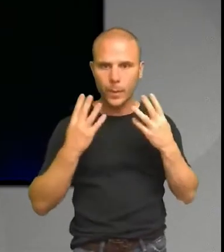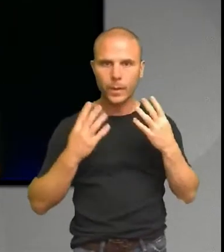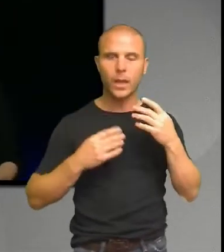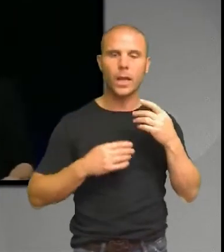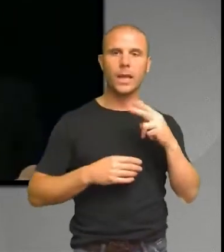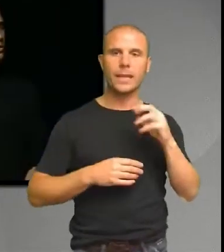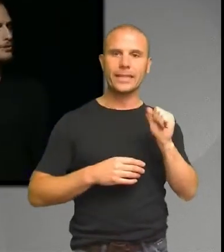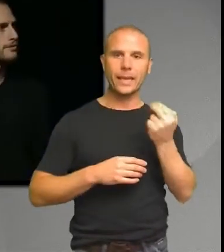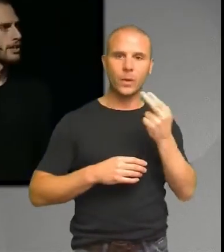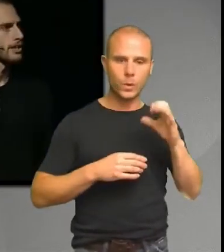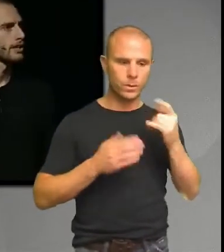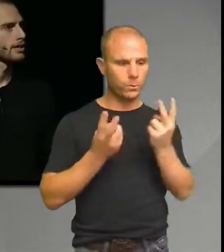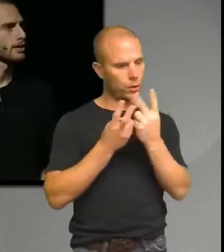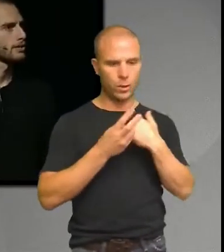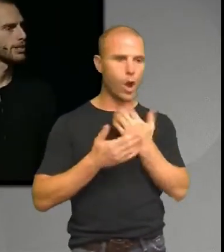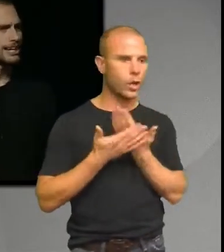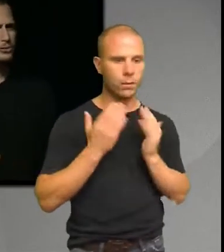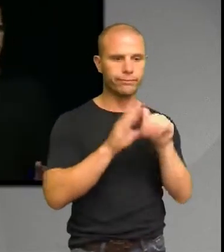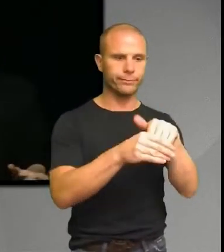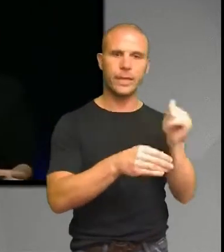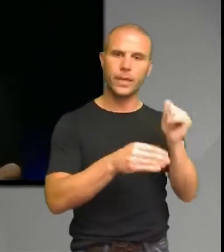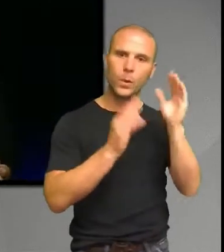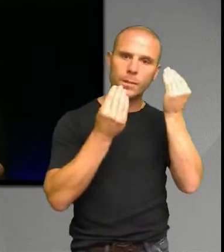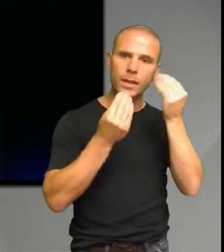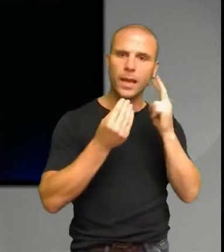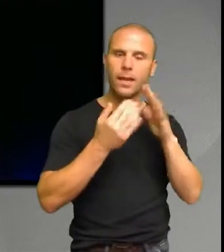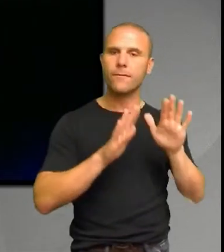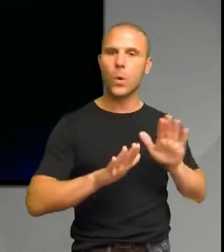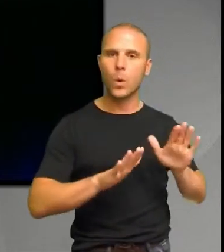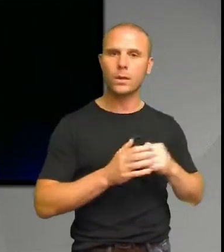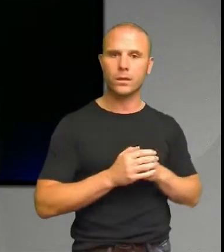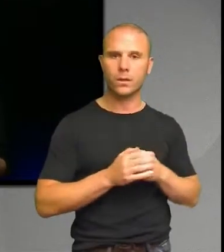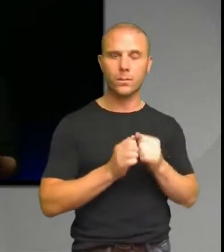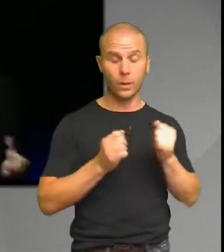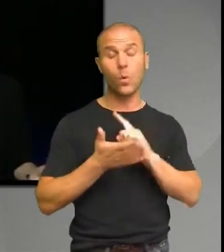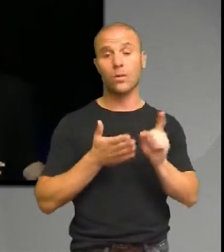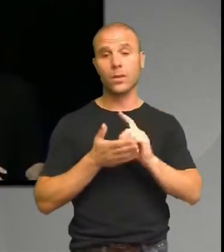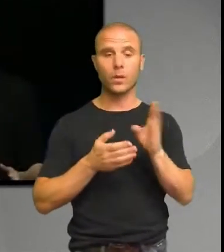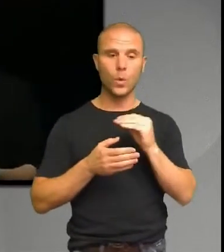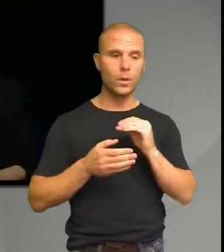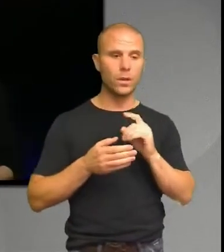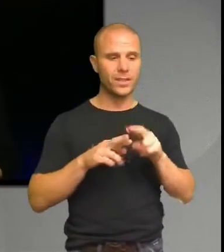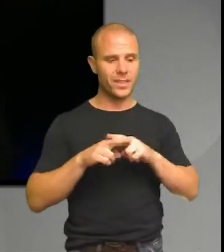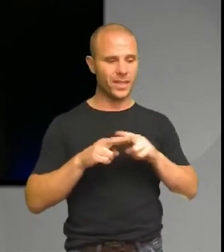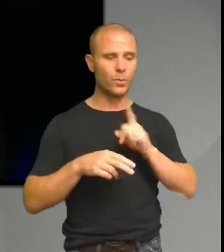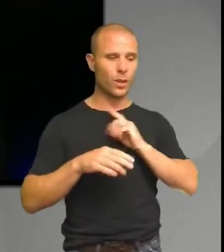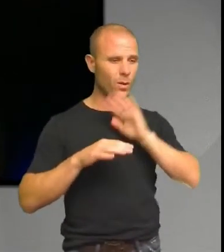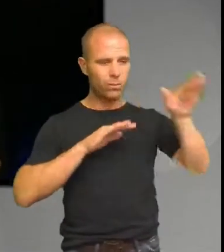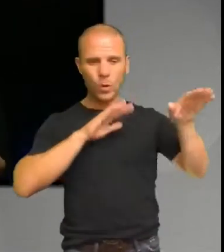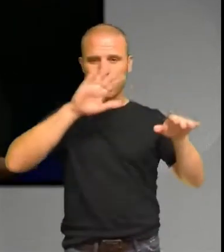utbildning eller vård. Men det här är ofta ganska långt bort. Även om det kanske händer mig lite grann i Oslo. Och det finns tidigare talare här ikväll som har menat att